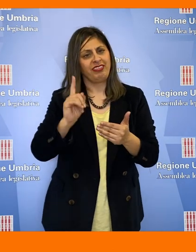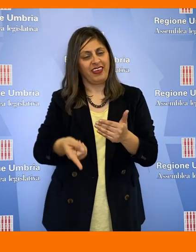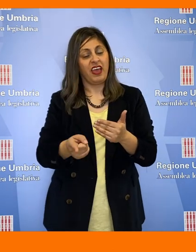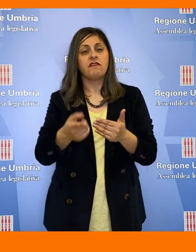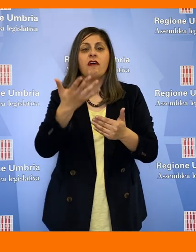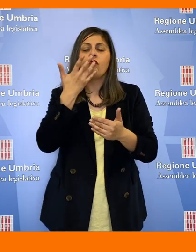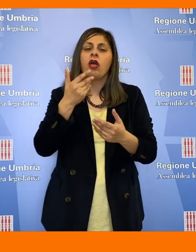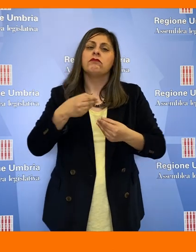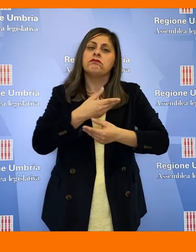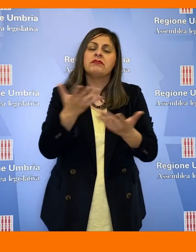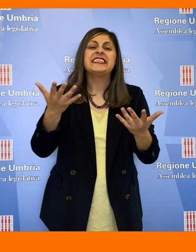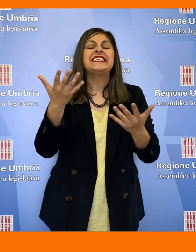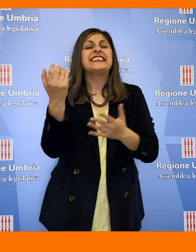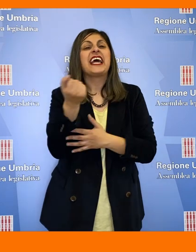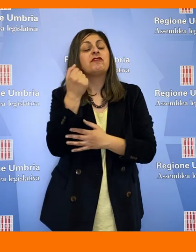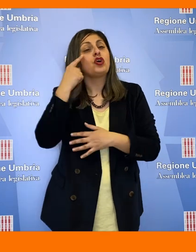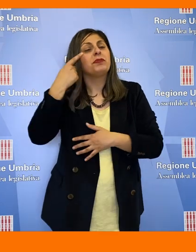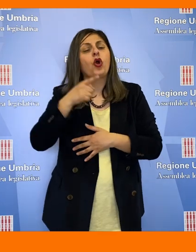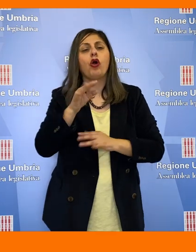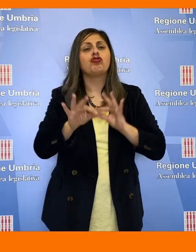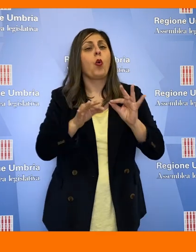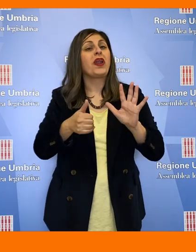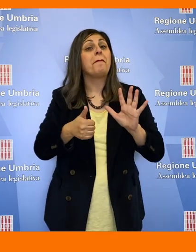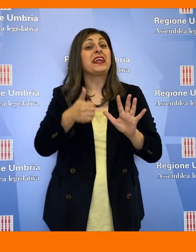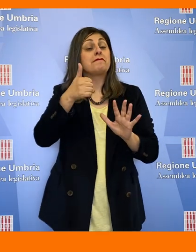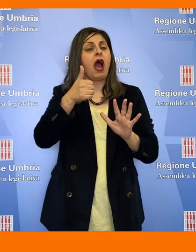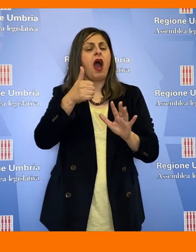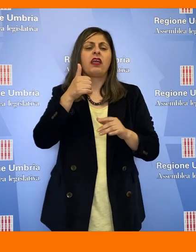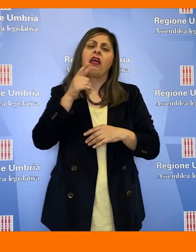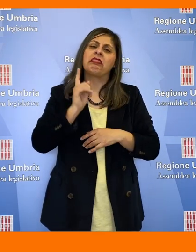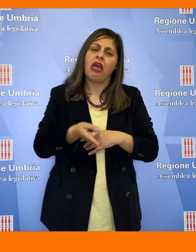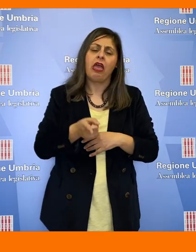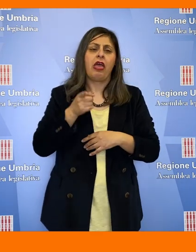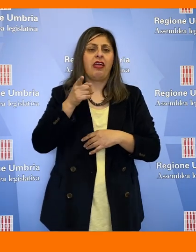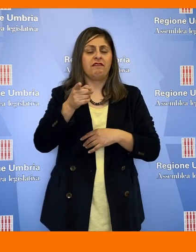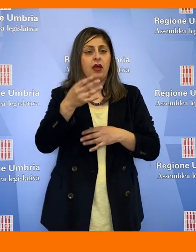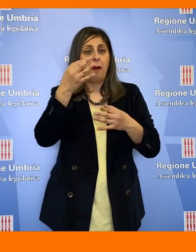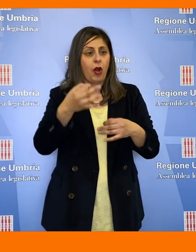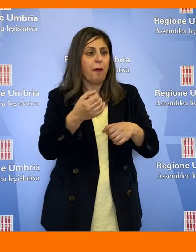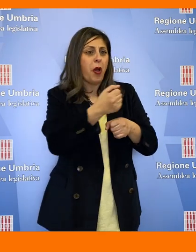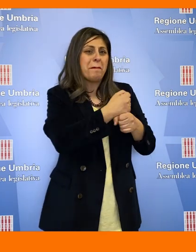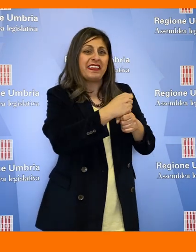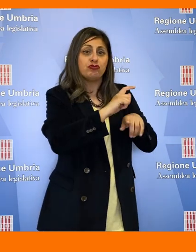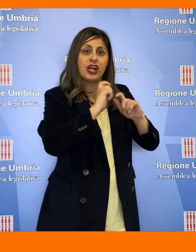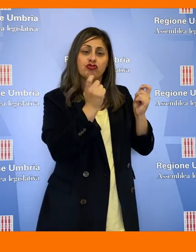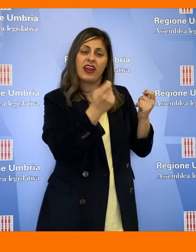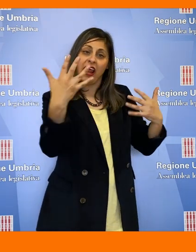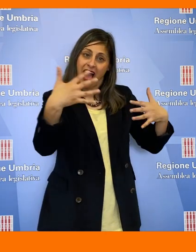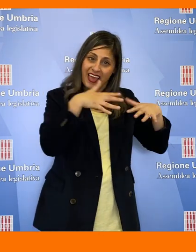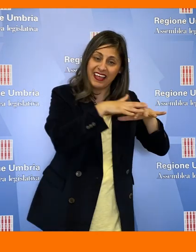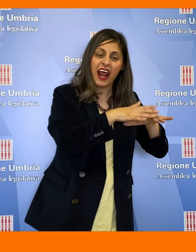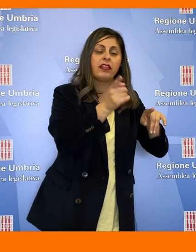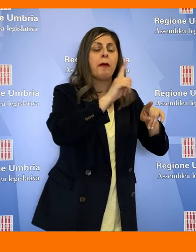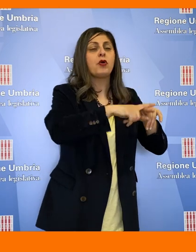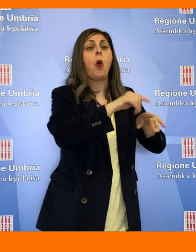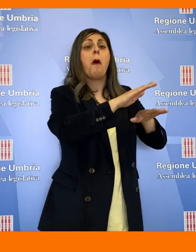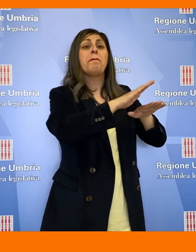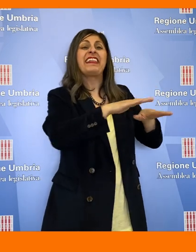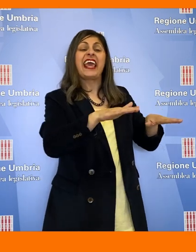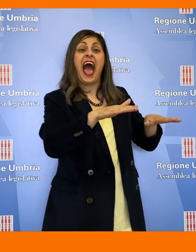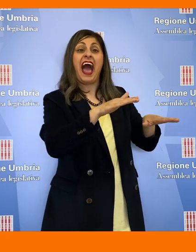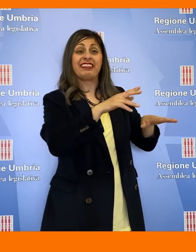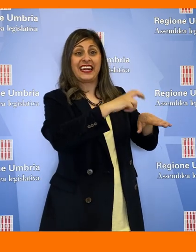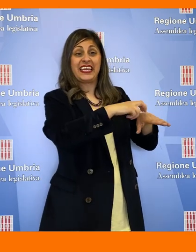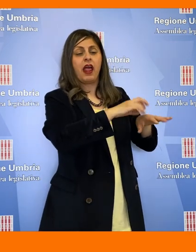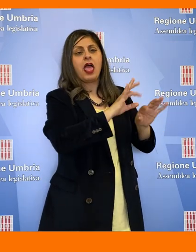'istituzione del servizio di psicologia di cure primarie che vada a integrarsi con l'azione di medicina generale e con i pediatri